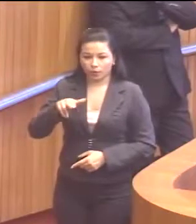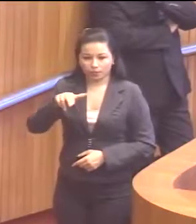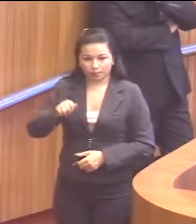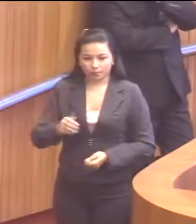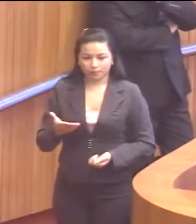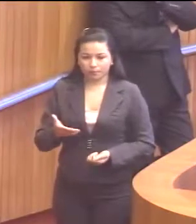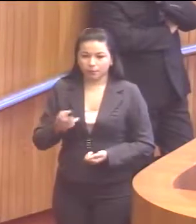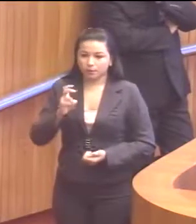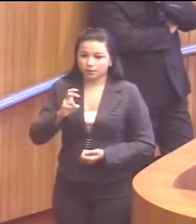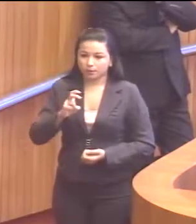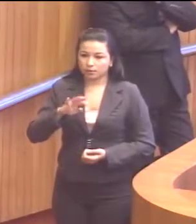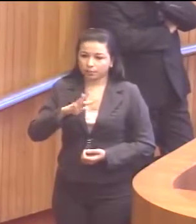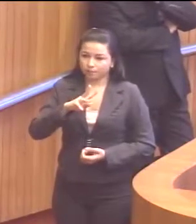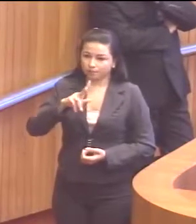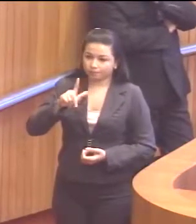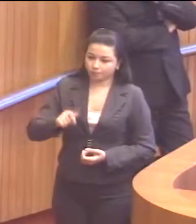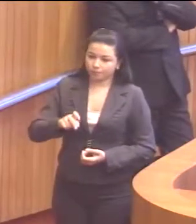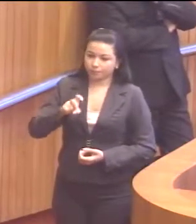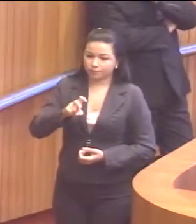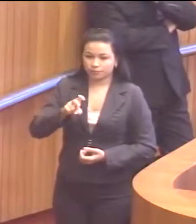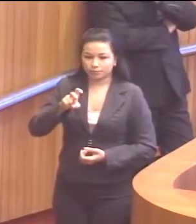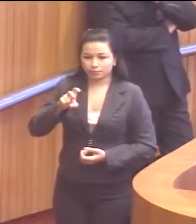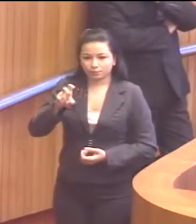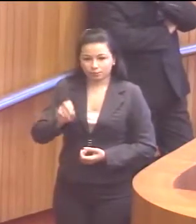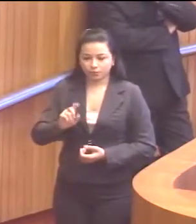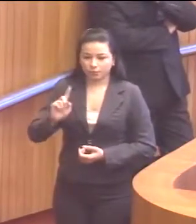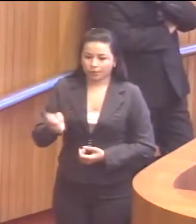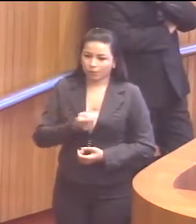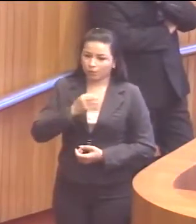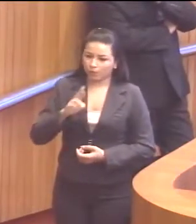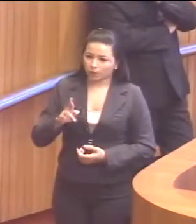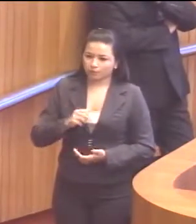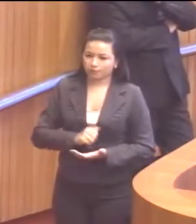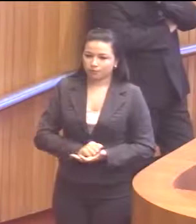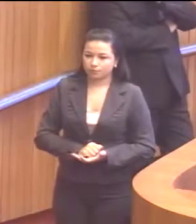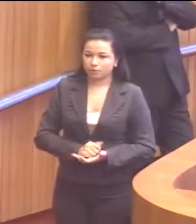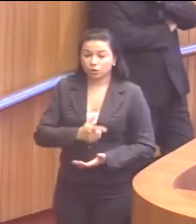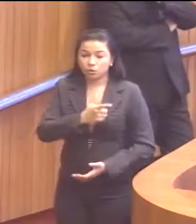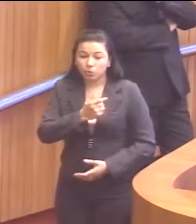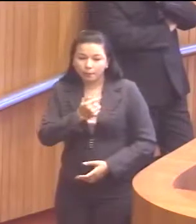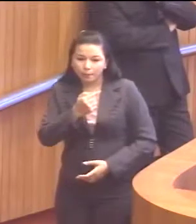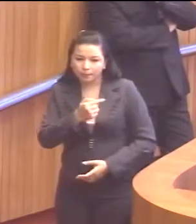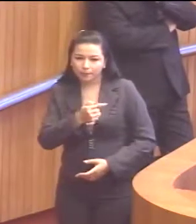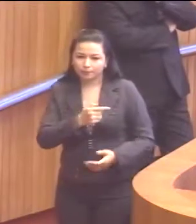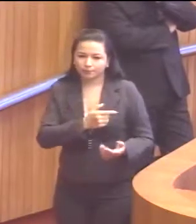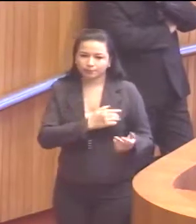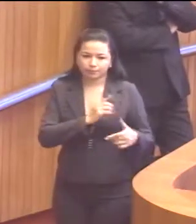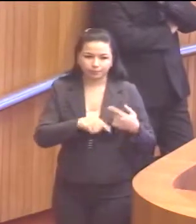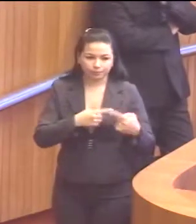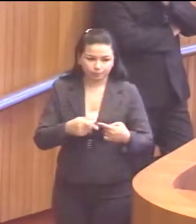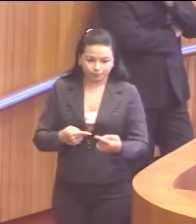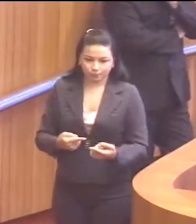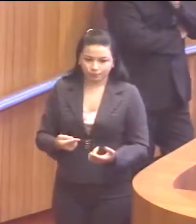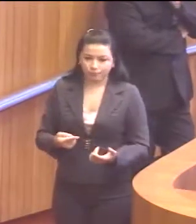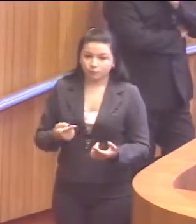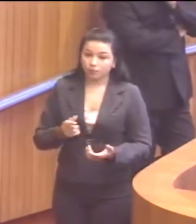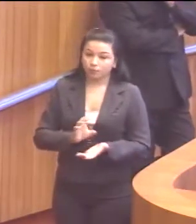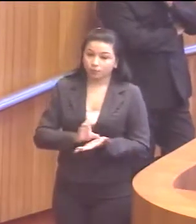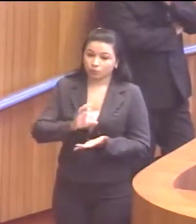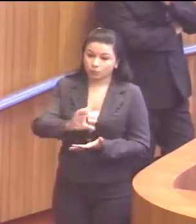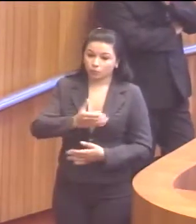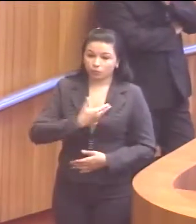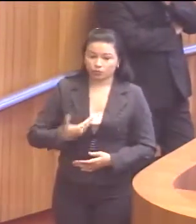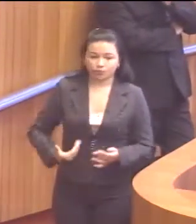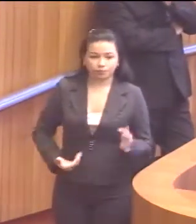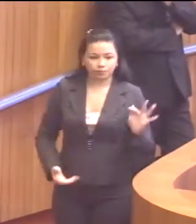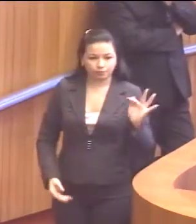Estadual do Maranhão, R$ 5.550.000. Isso em 2007. Recurso